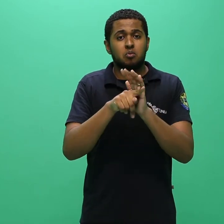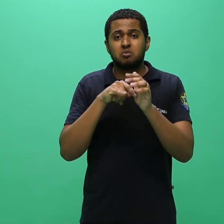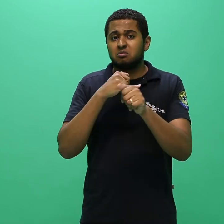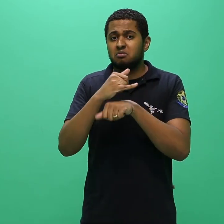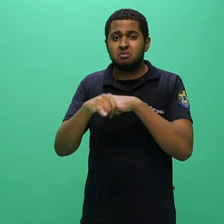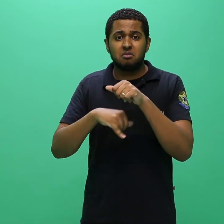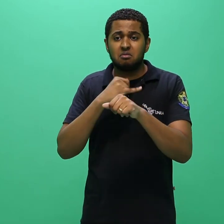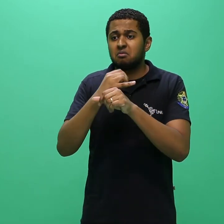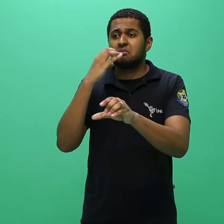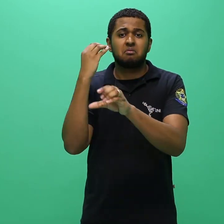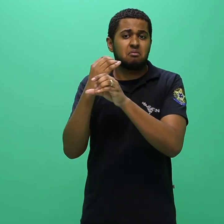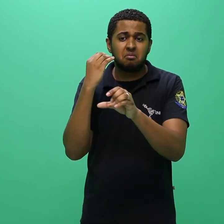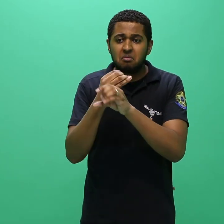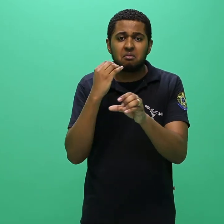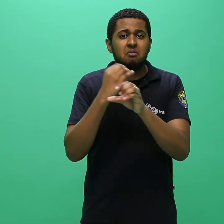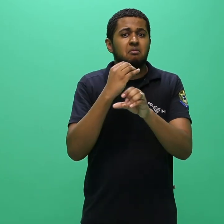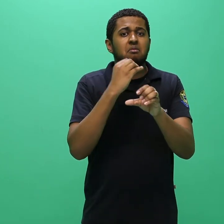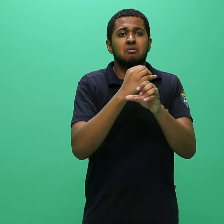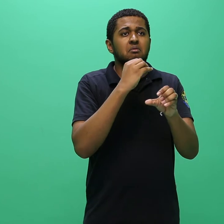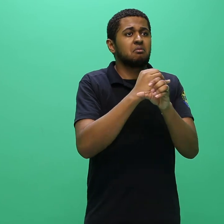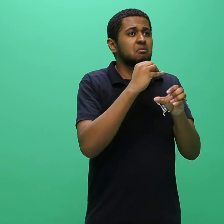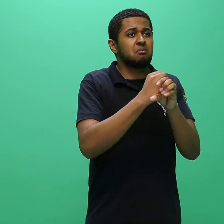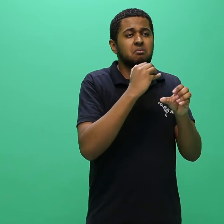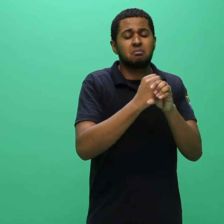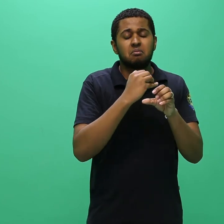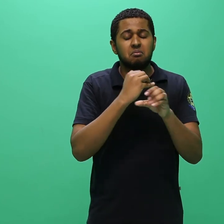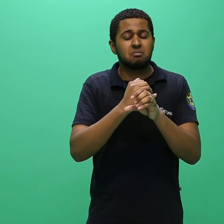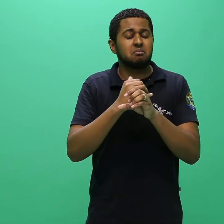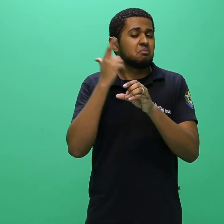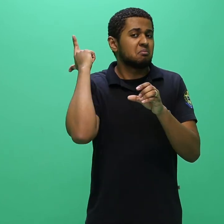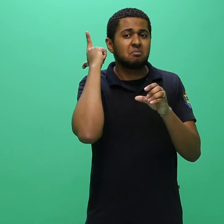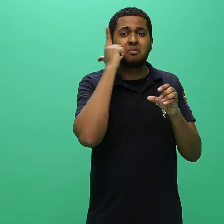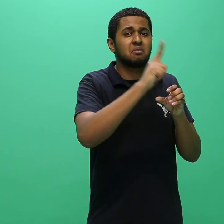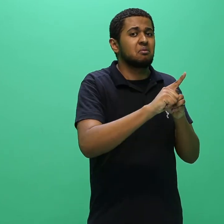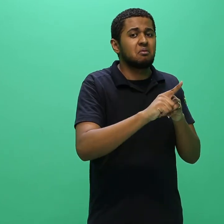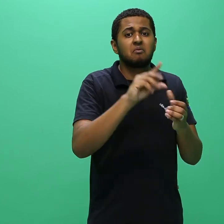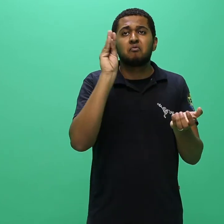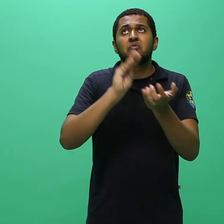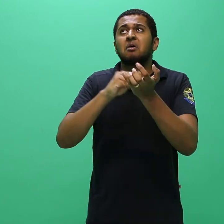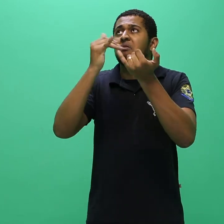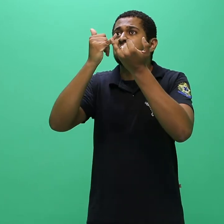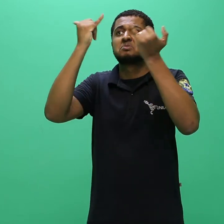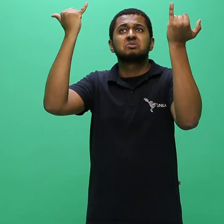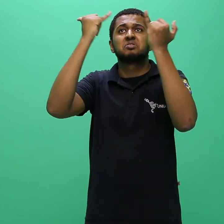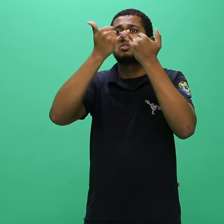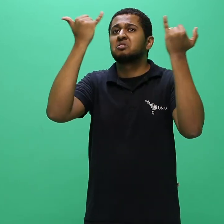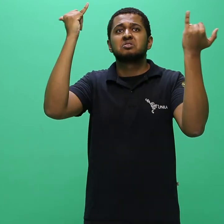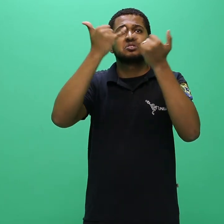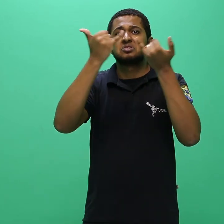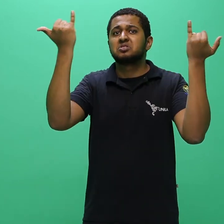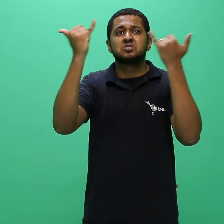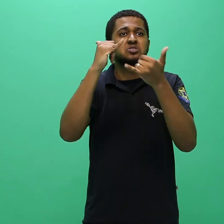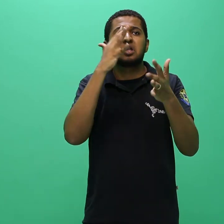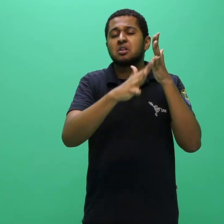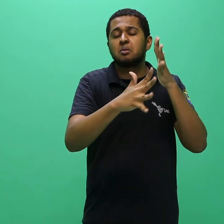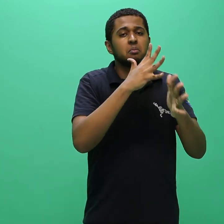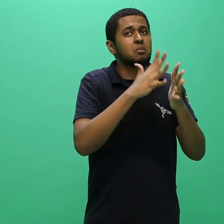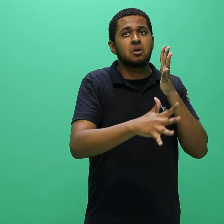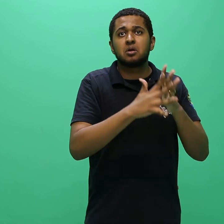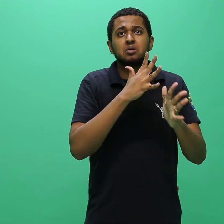comunicação, congestionamento das linhas de comunicação, falta de energia elétrica, bem